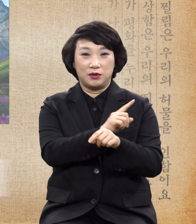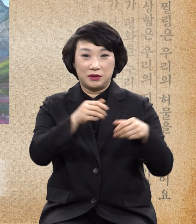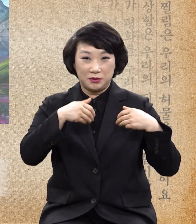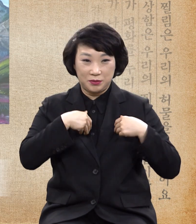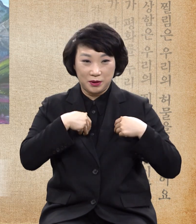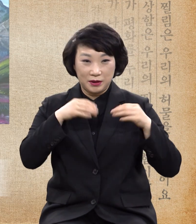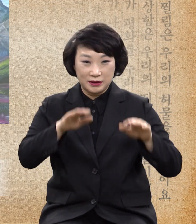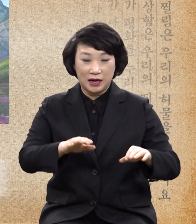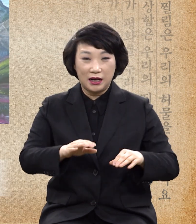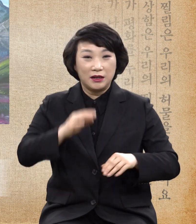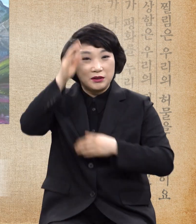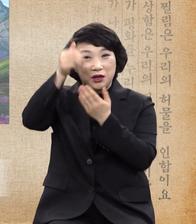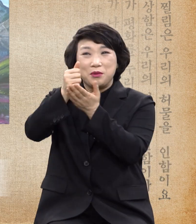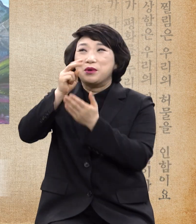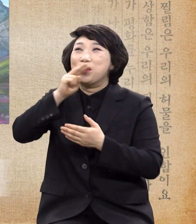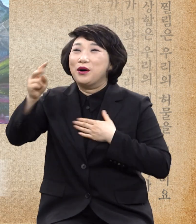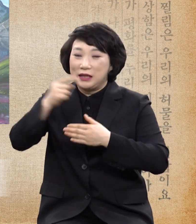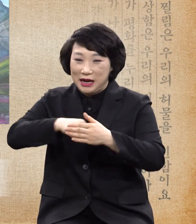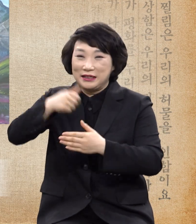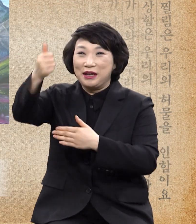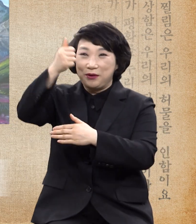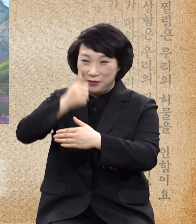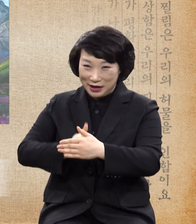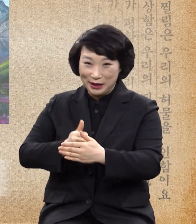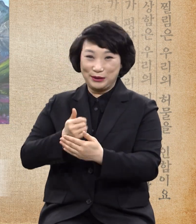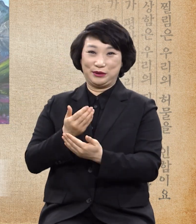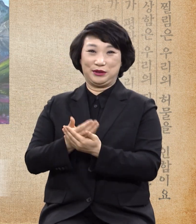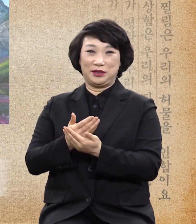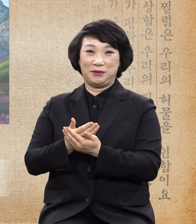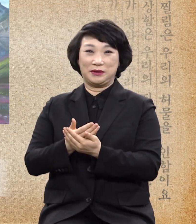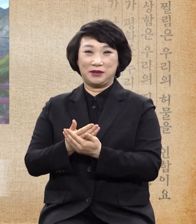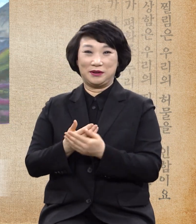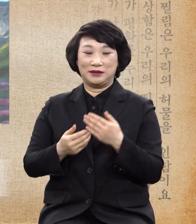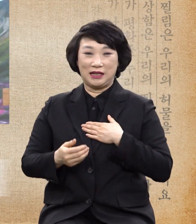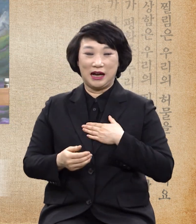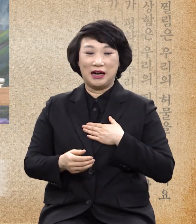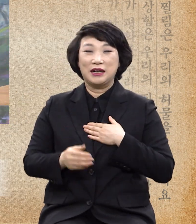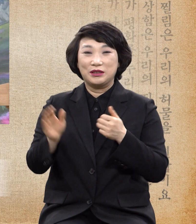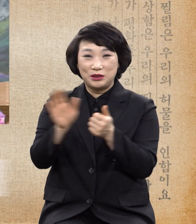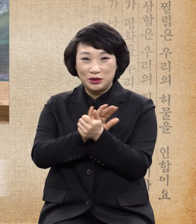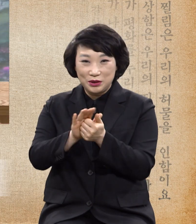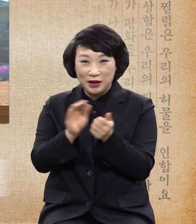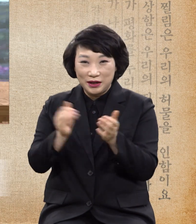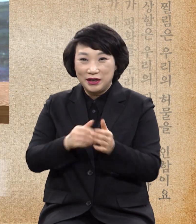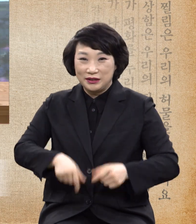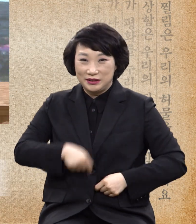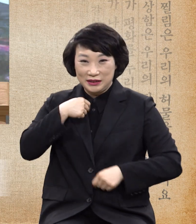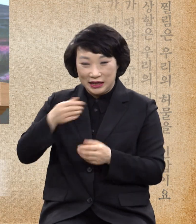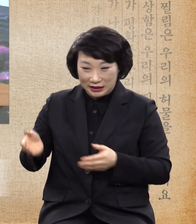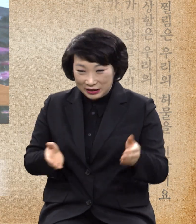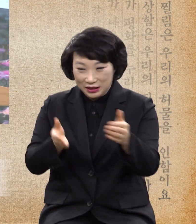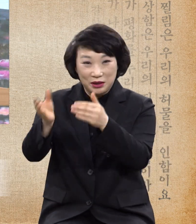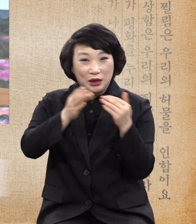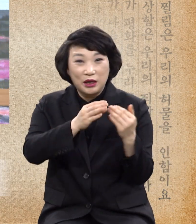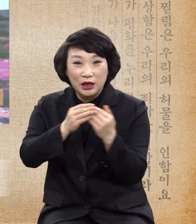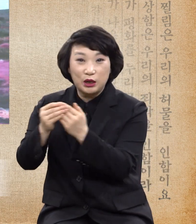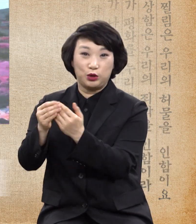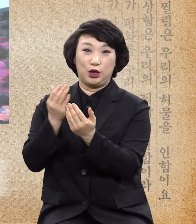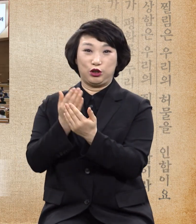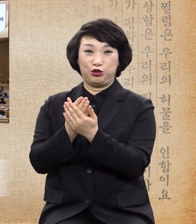성령이여 내 안에 오소서 나를 치료하시고 의의의 길로 인도해 주시옵소서